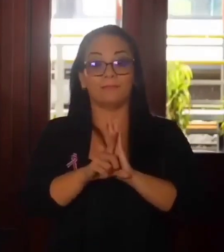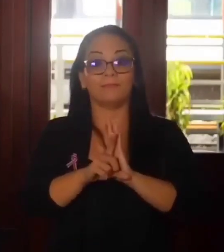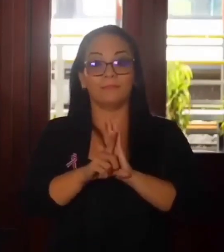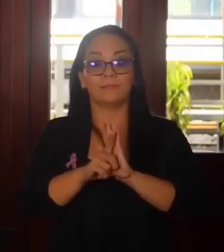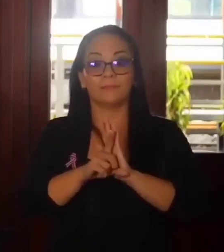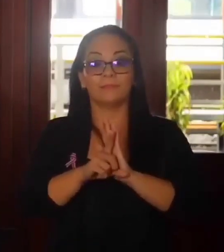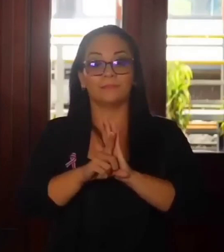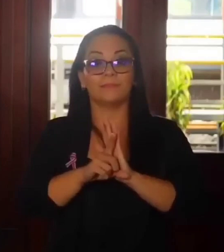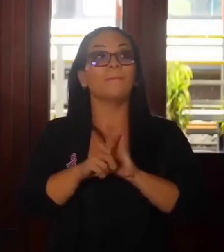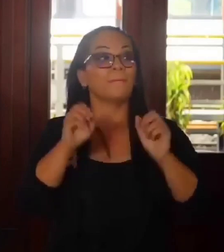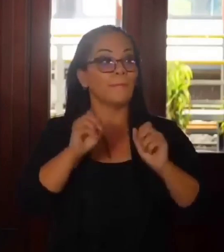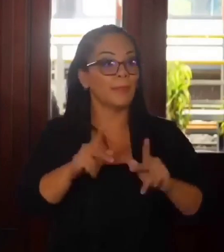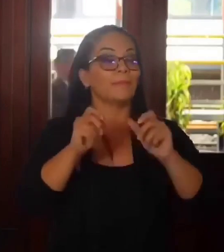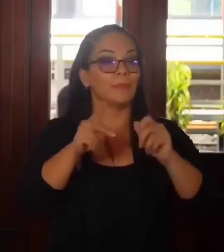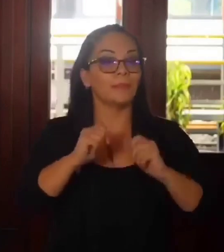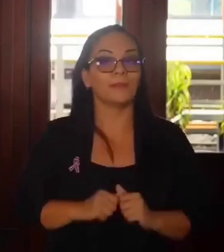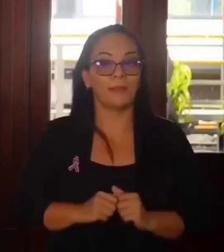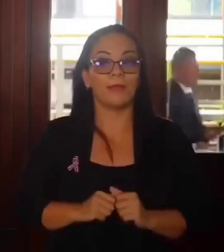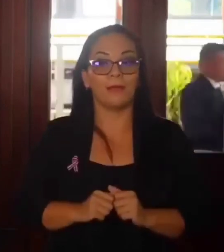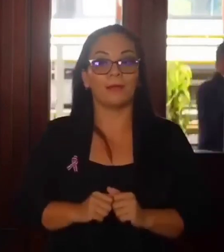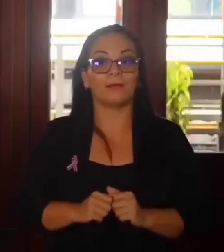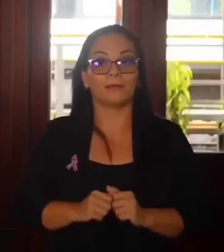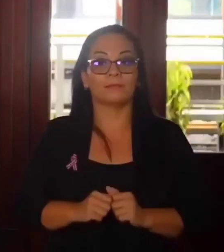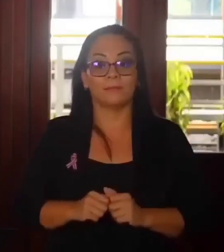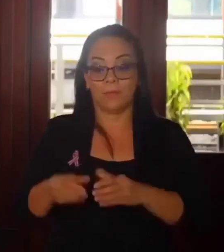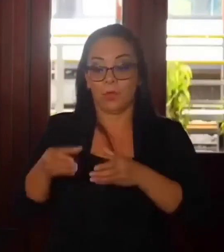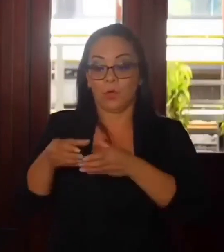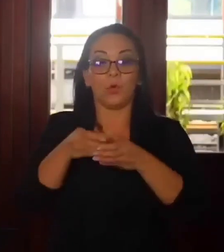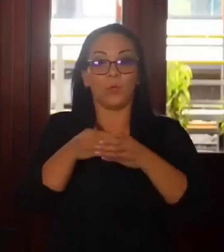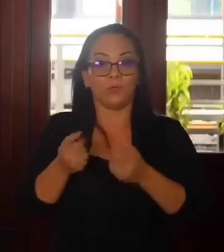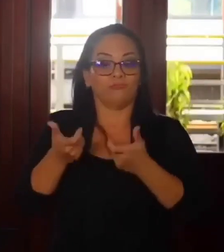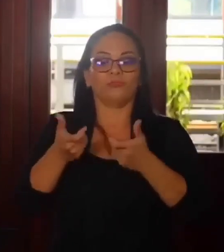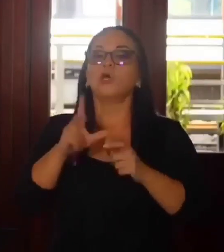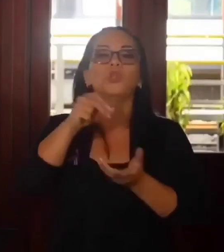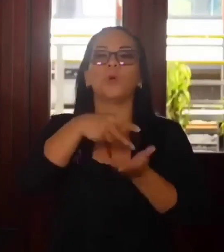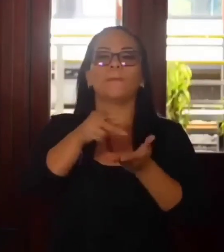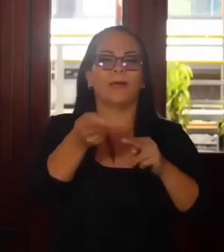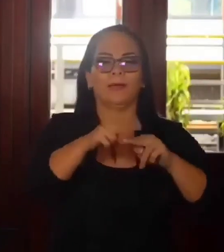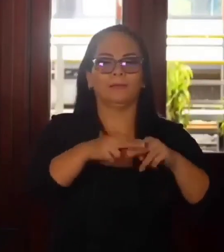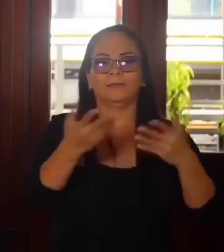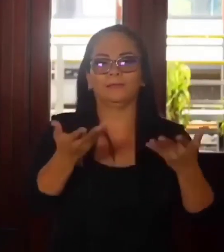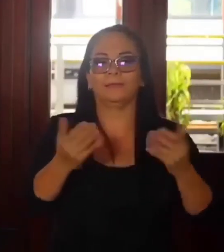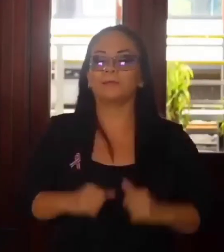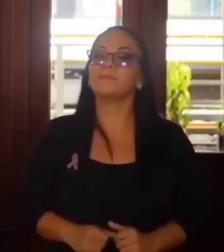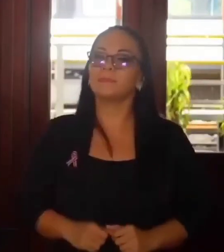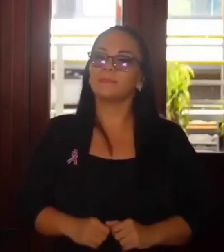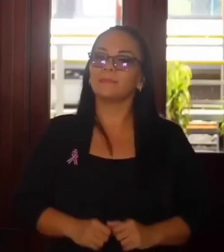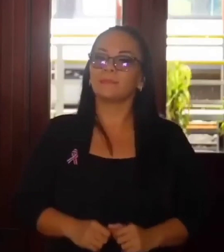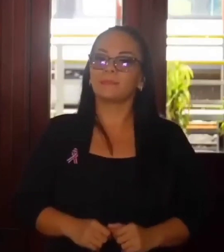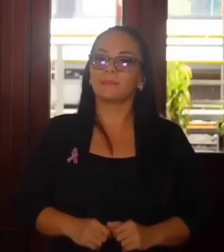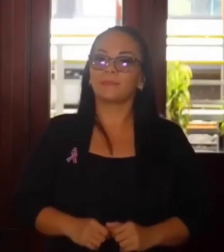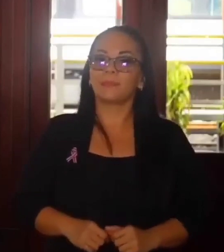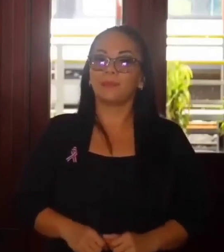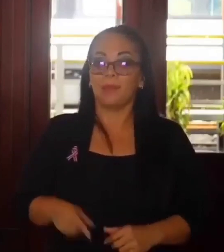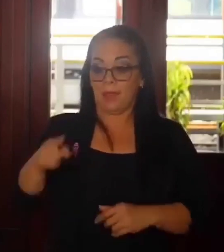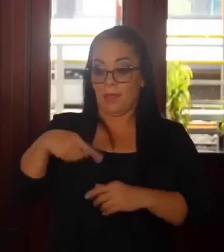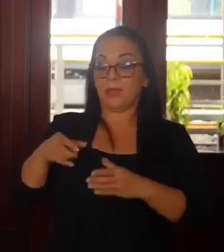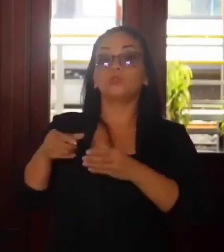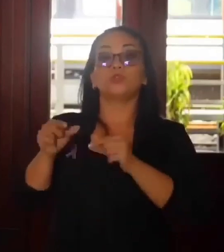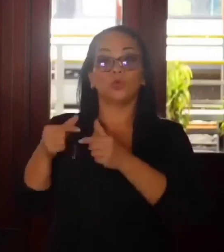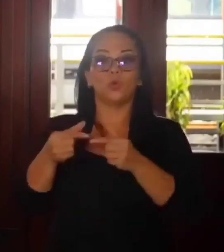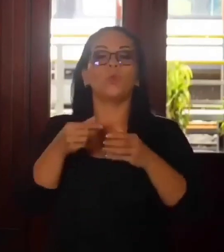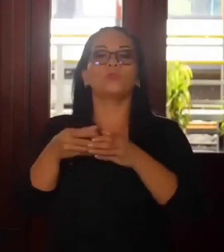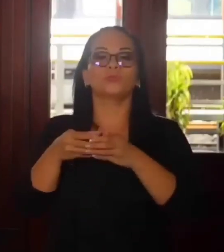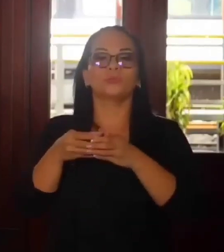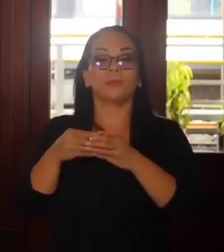exoneraciones enormes a esos grupos. Esos grupos ganaron con los